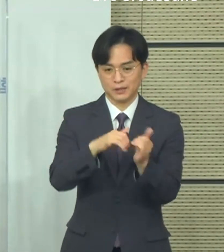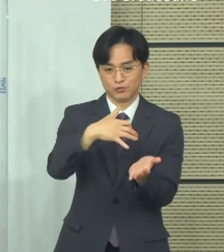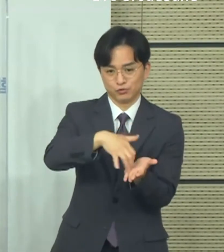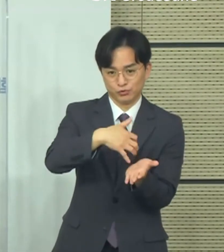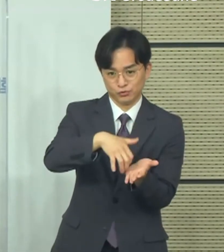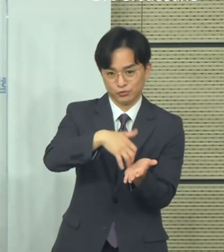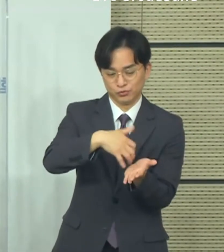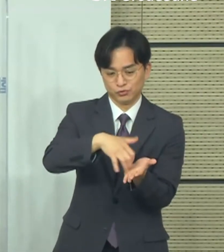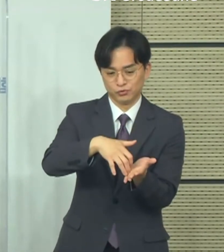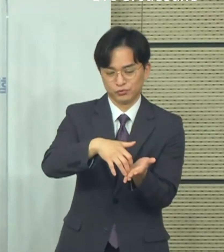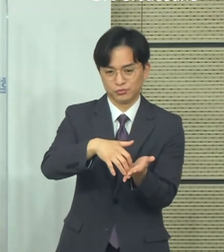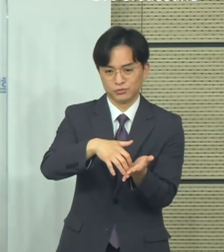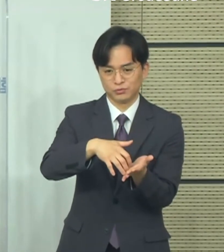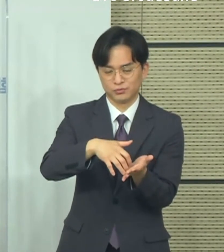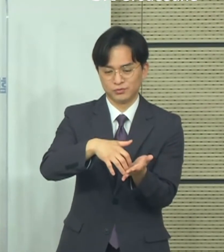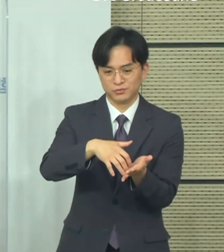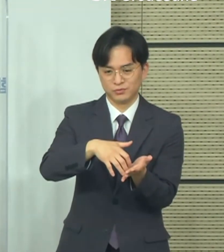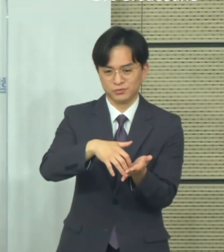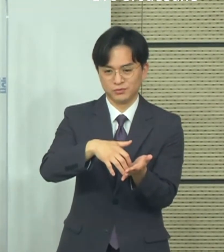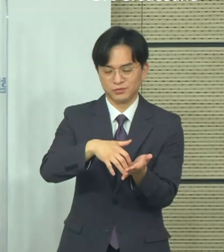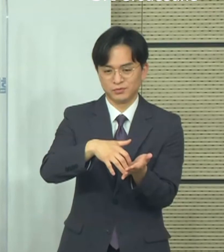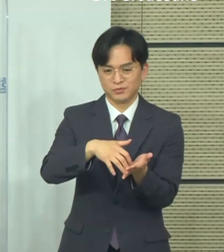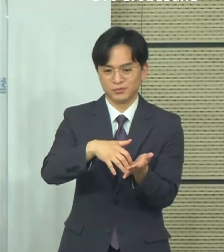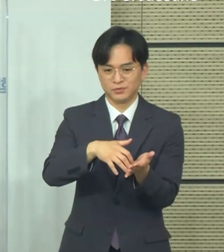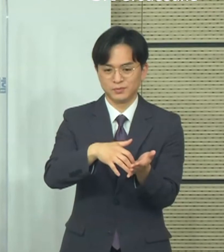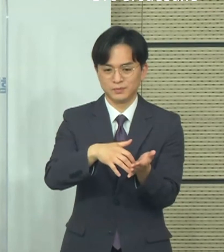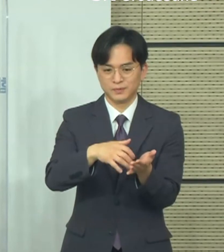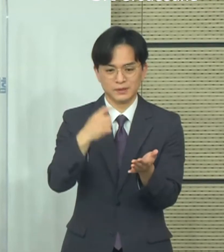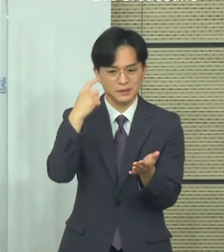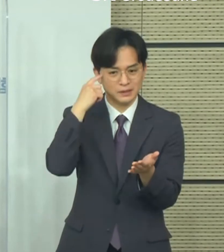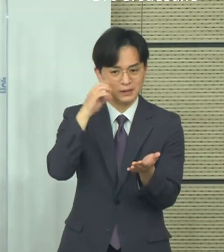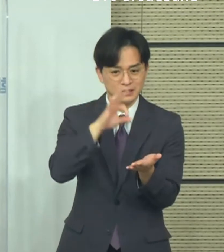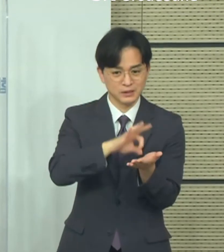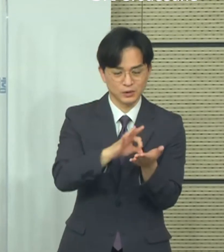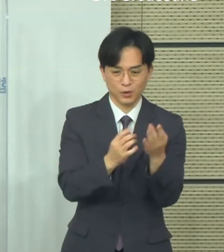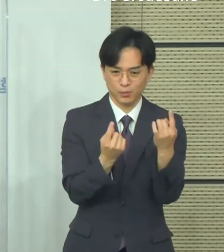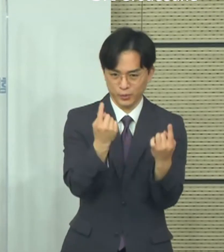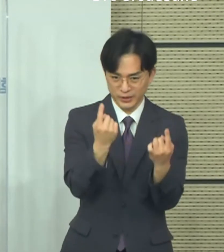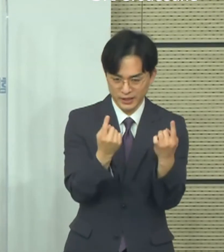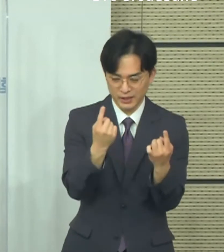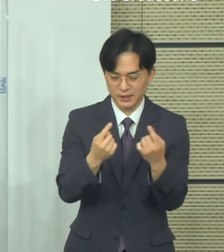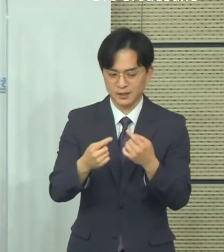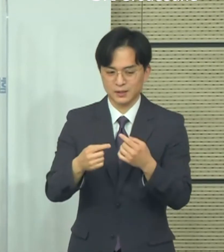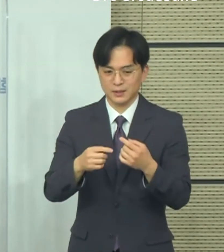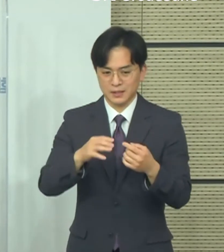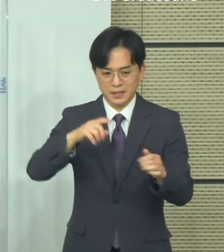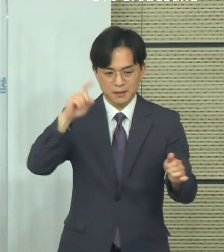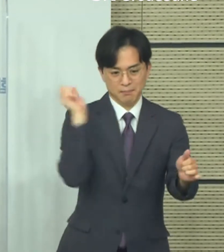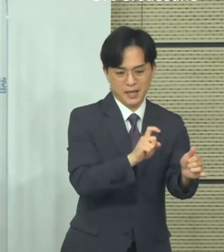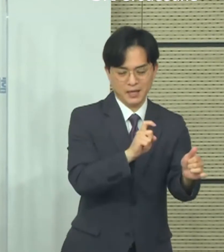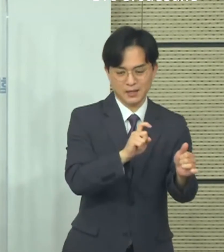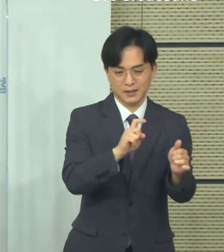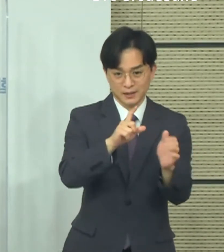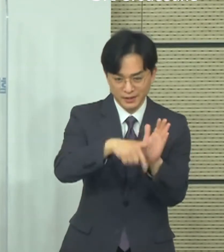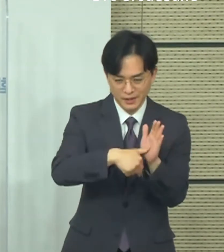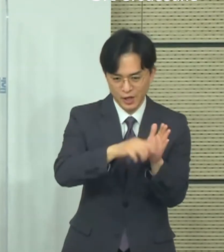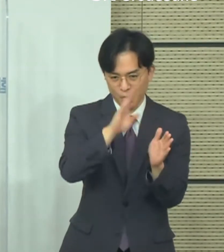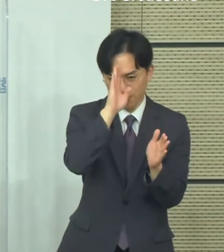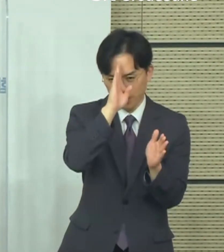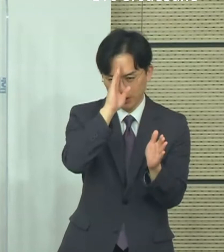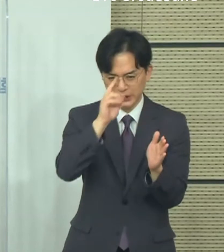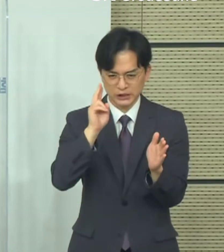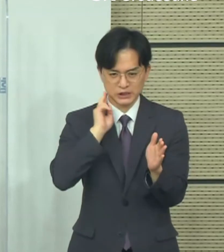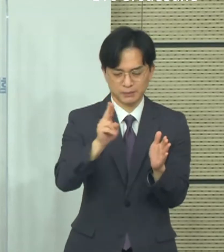그렇게 얽매해지지 않고 백신 접종에 따른 의료체계의 대응, 즉 위중증 환자 수라든지